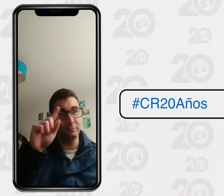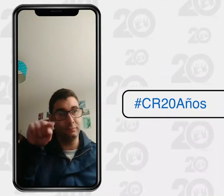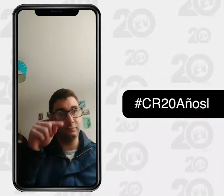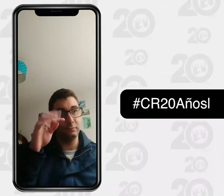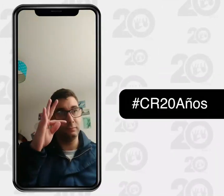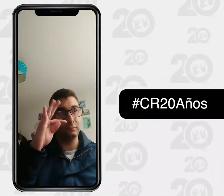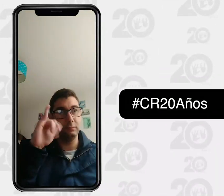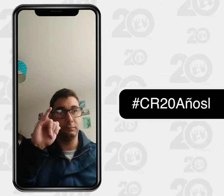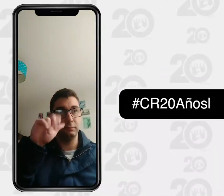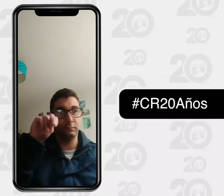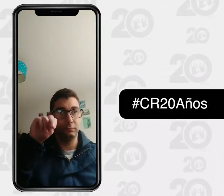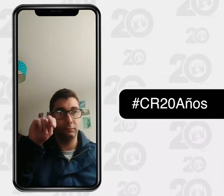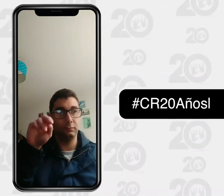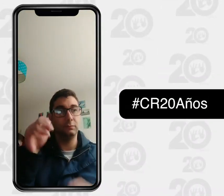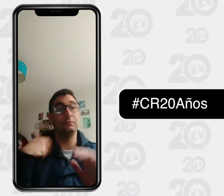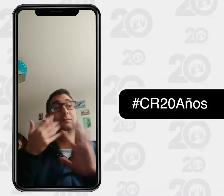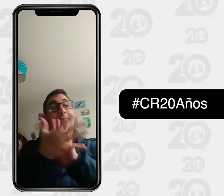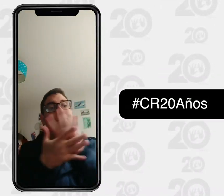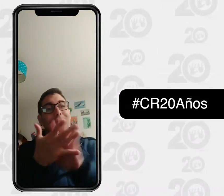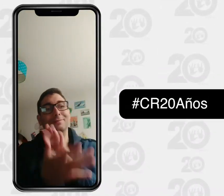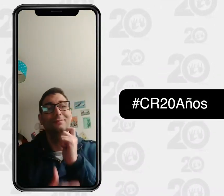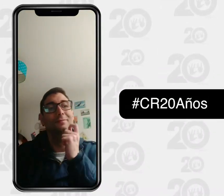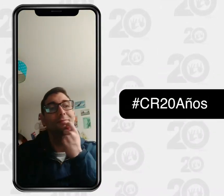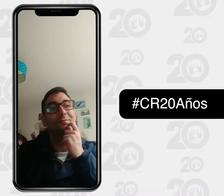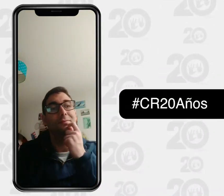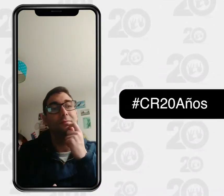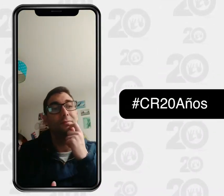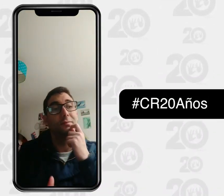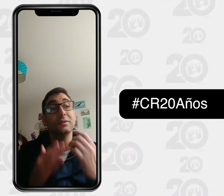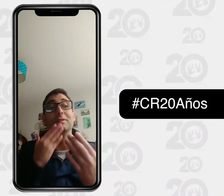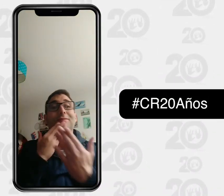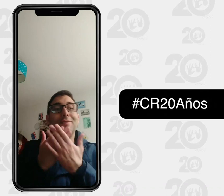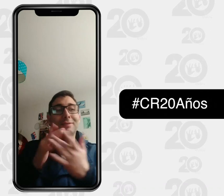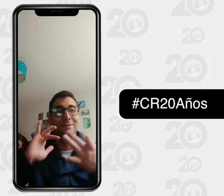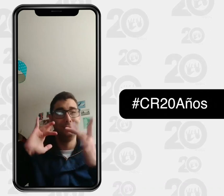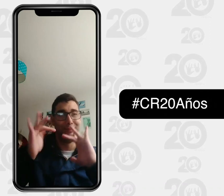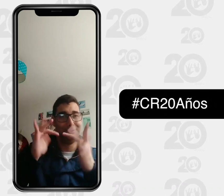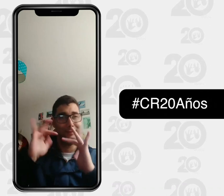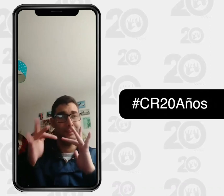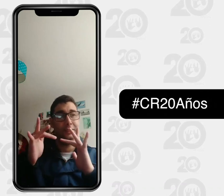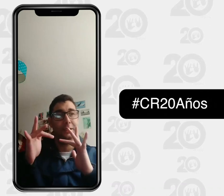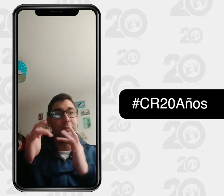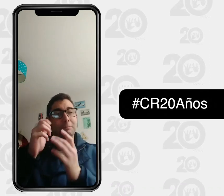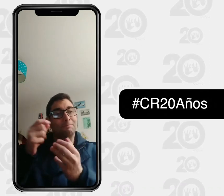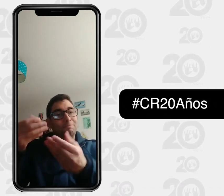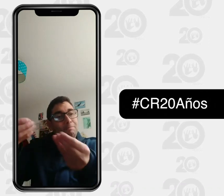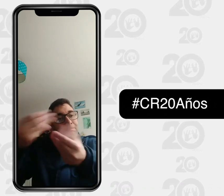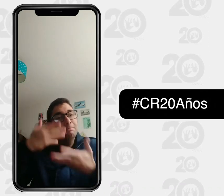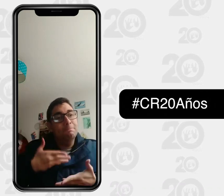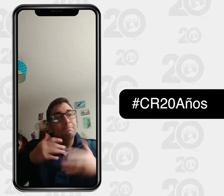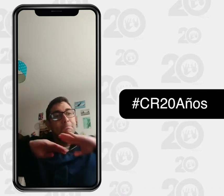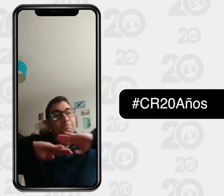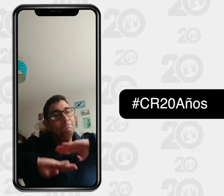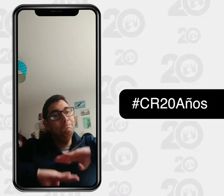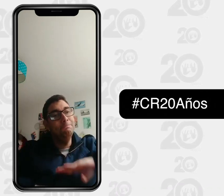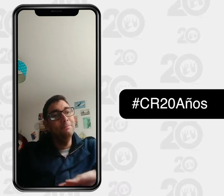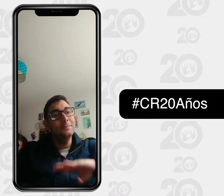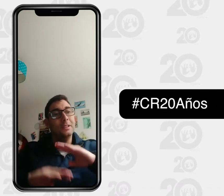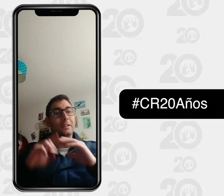Mi nombre es Sebastián, esta es mi seña y quiero agradecer al Centro de Relevo porque ha sido satisfactorio el uso